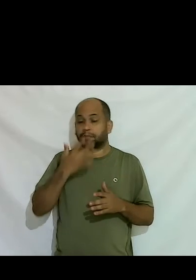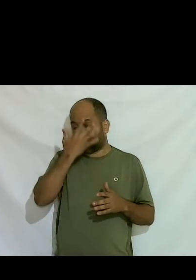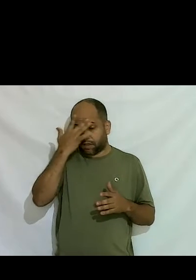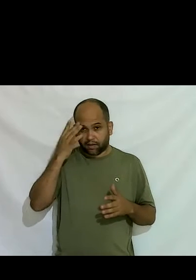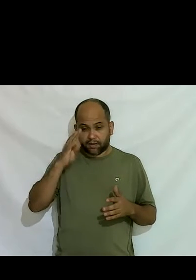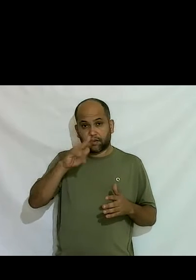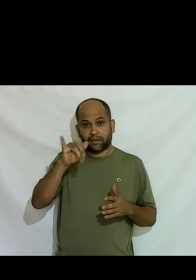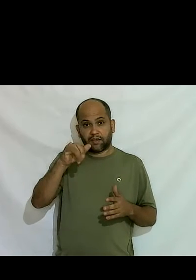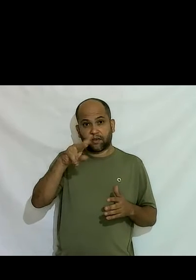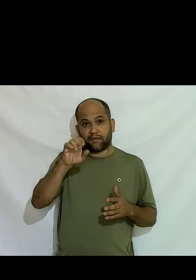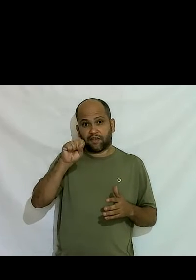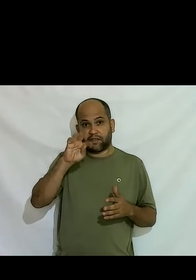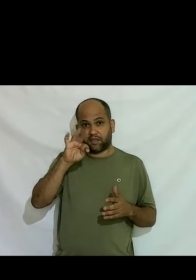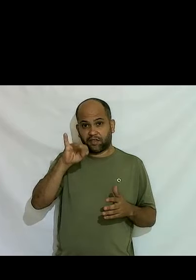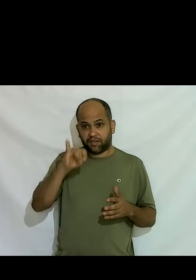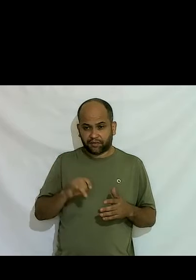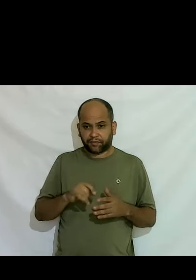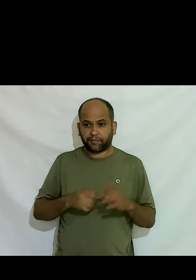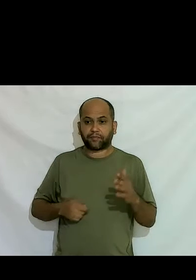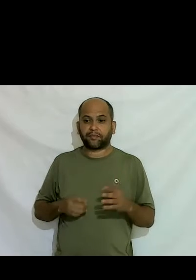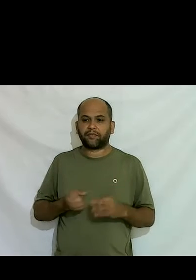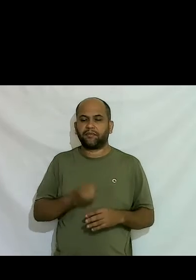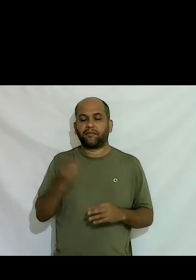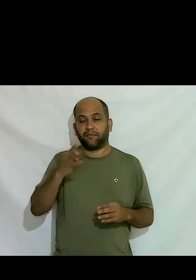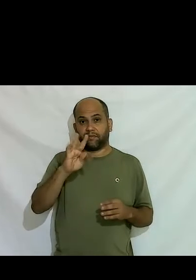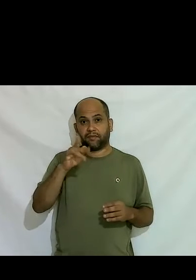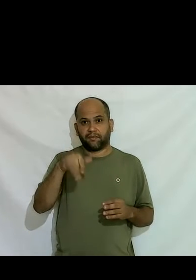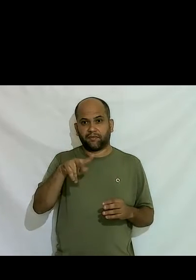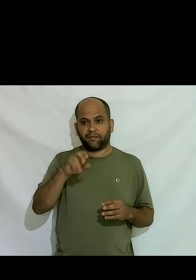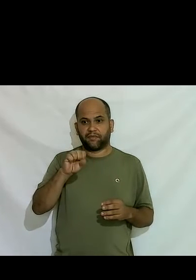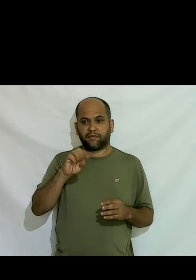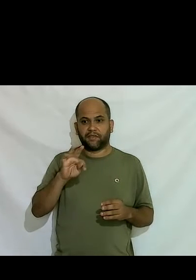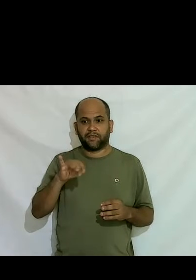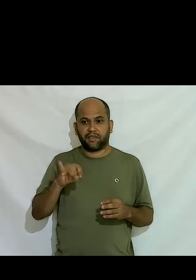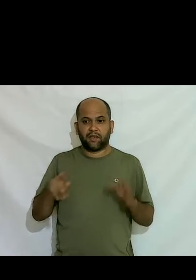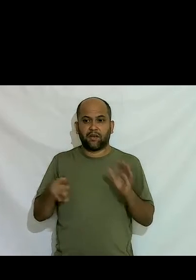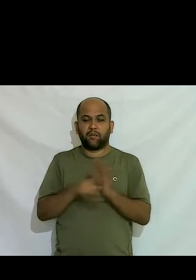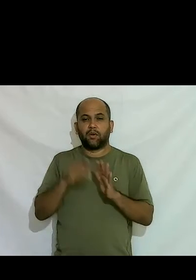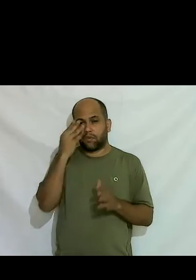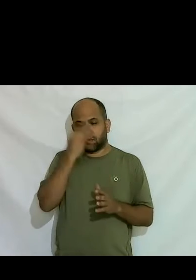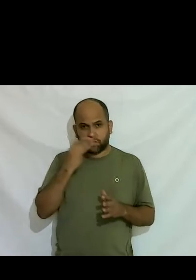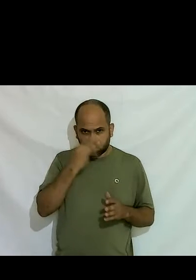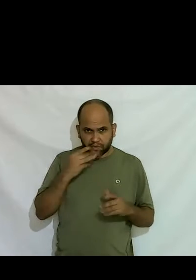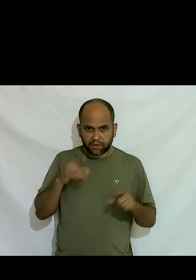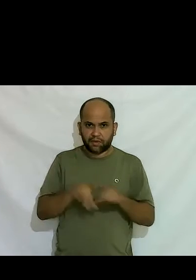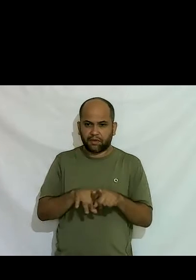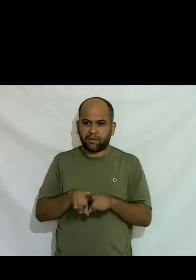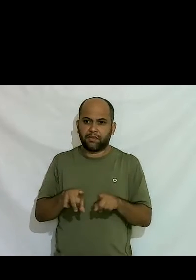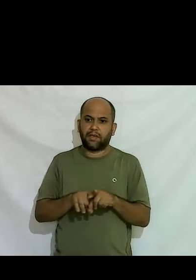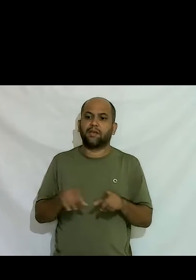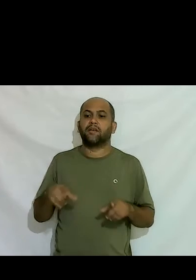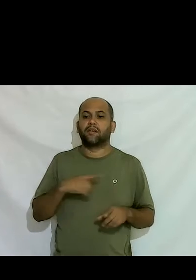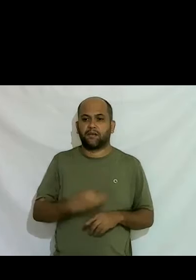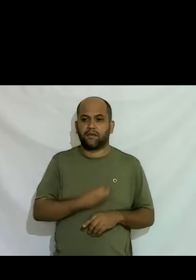transexuais ativistas né muitas travestis inclusive da prostituição ou que lidavam com esse público também